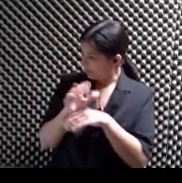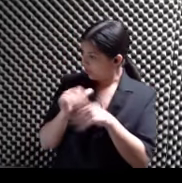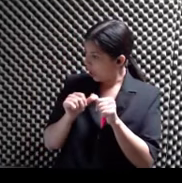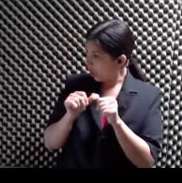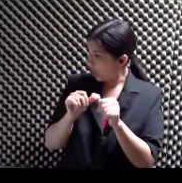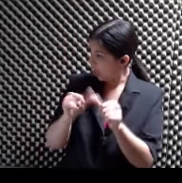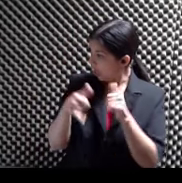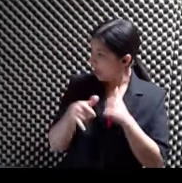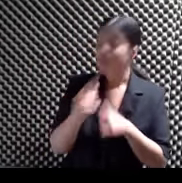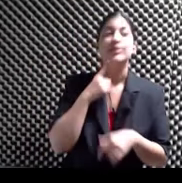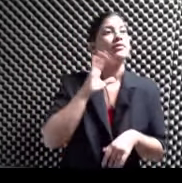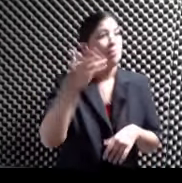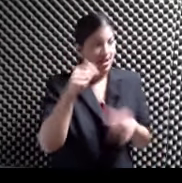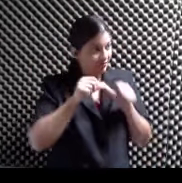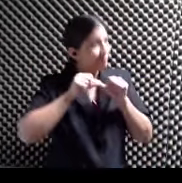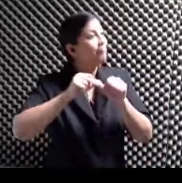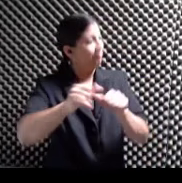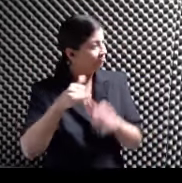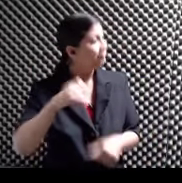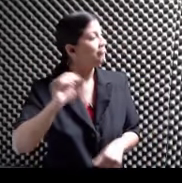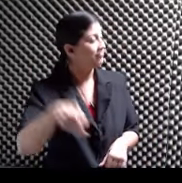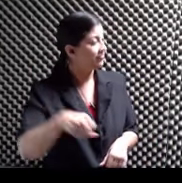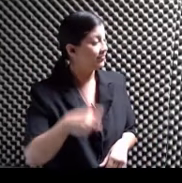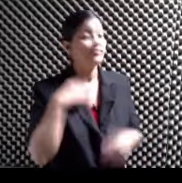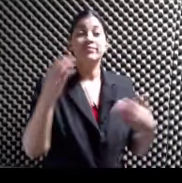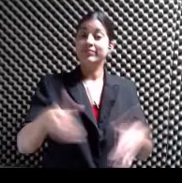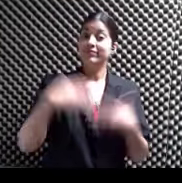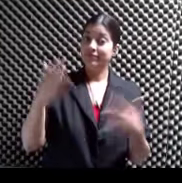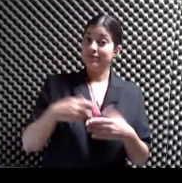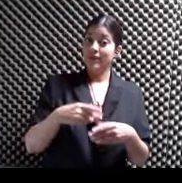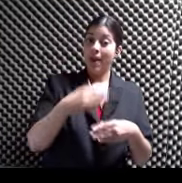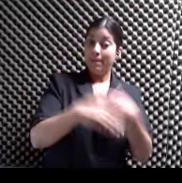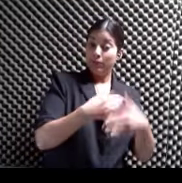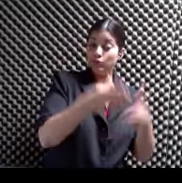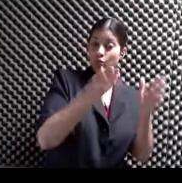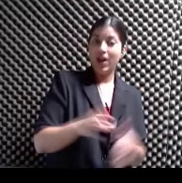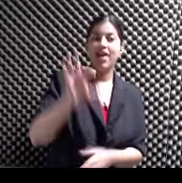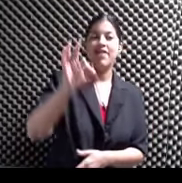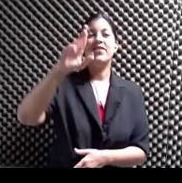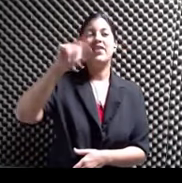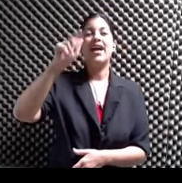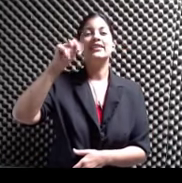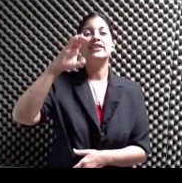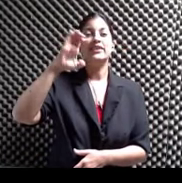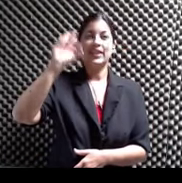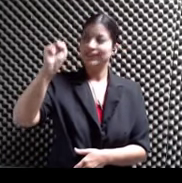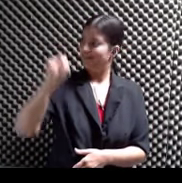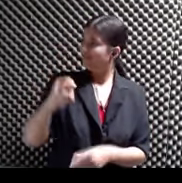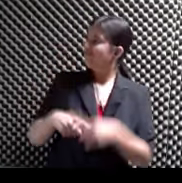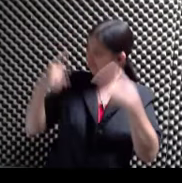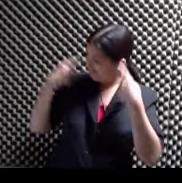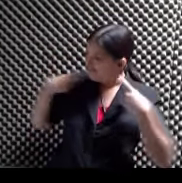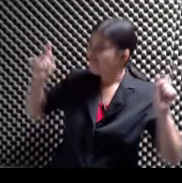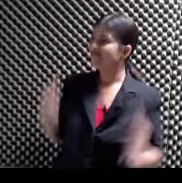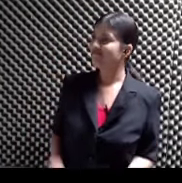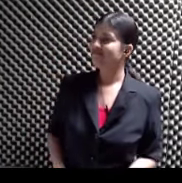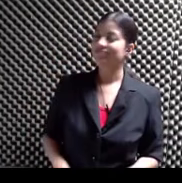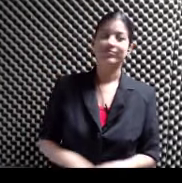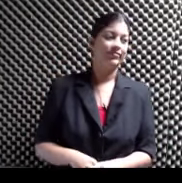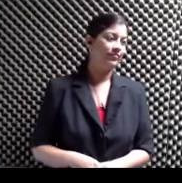que va a seguir Así que unas felicitaciones a la productora Frances Lausel Frances un besito Que la pegó La pegó En la China Y no